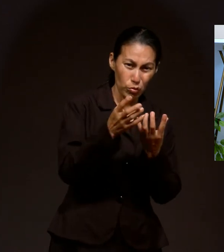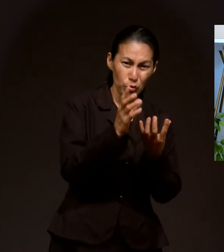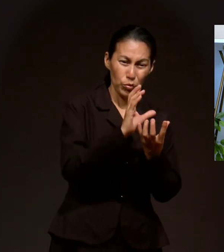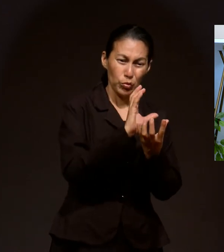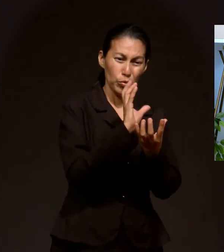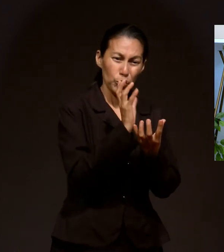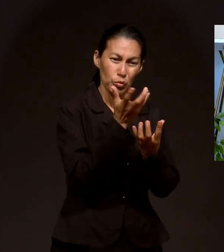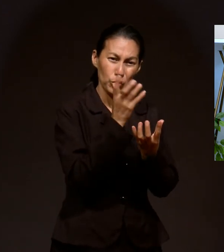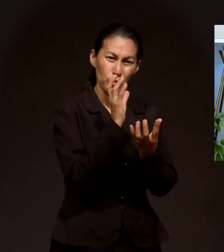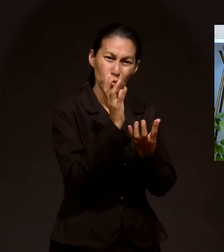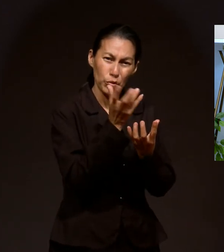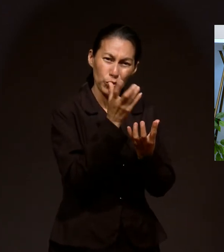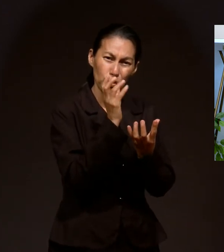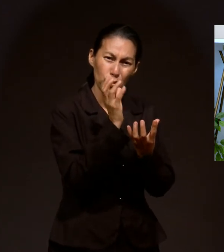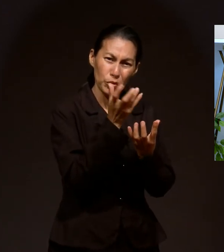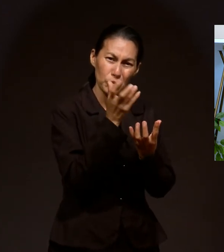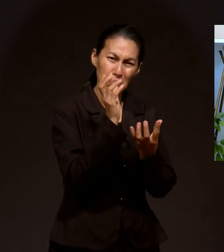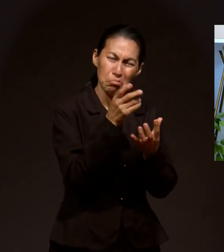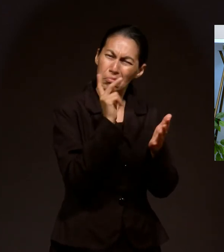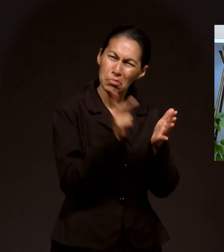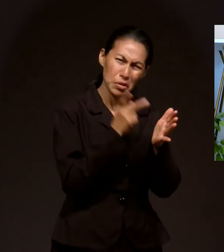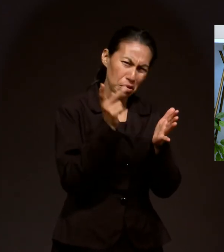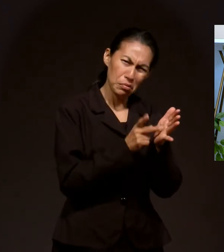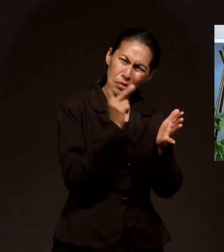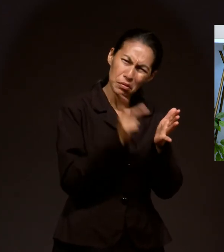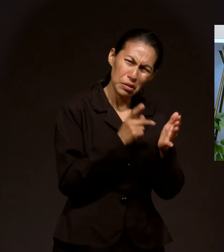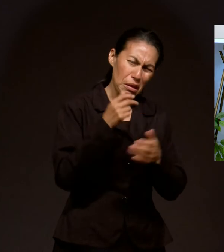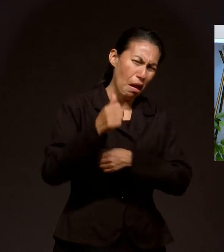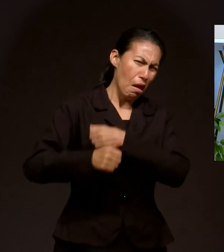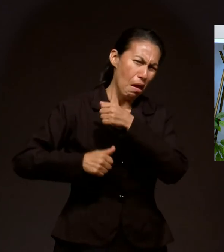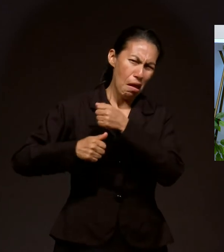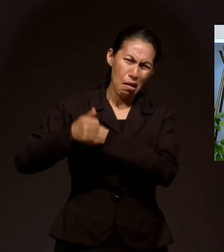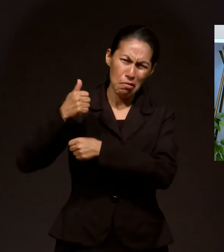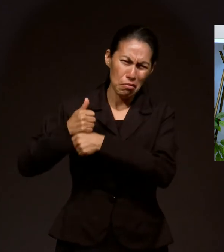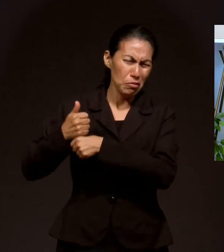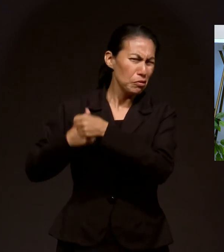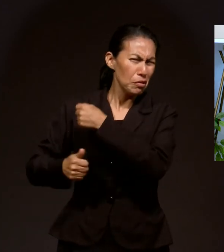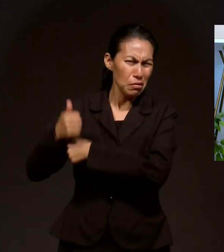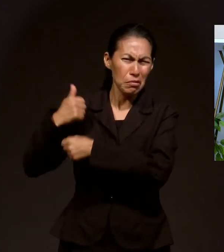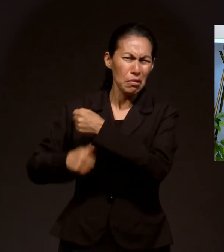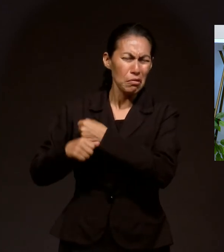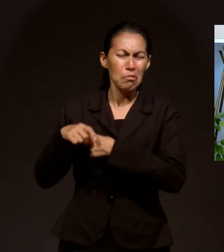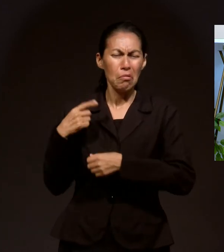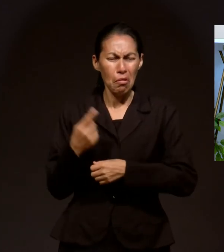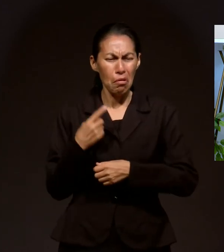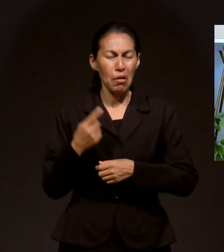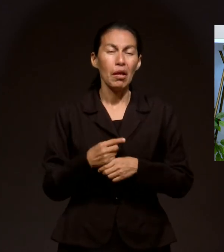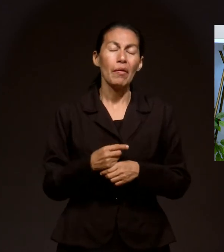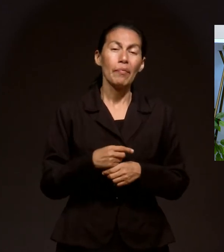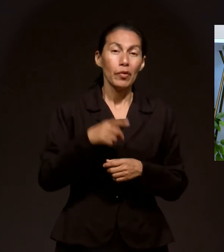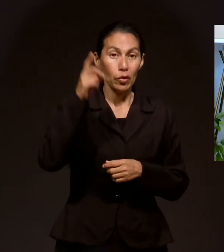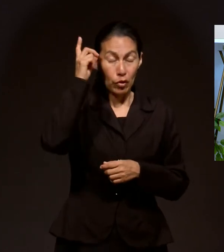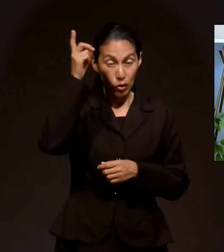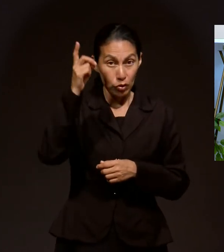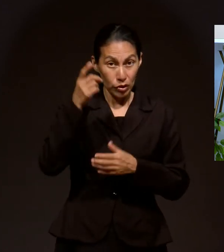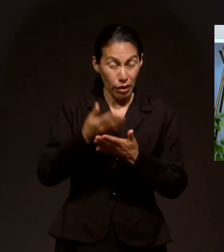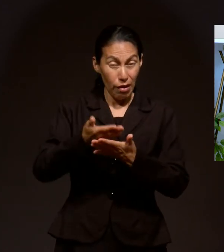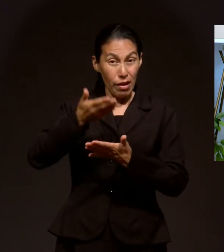veces. Dios está actuando mucho tiempo antes de que tú nacieras.